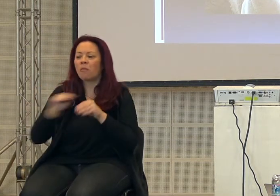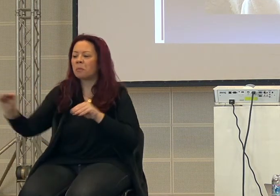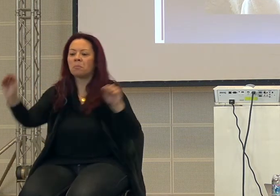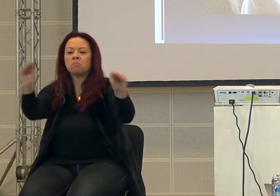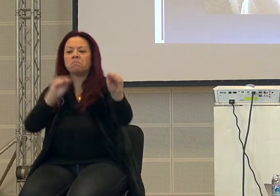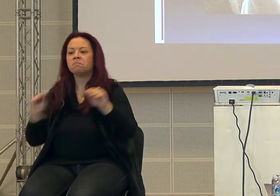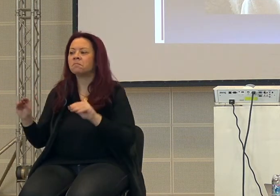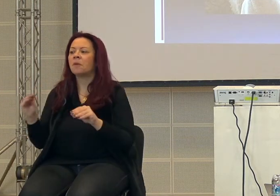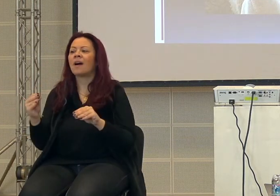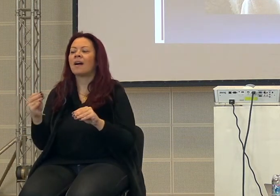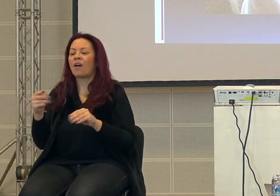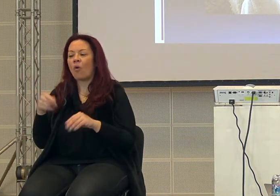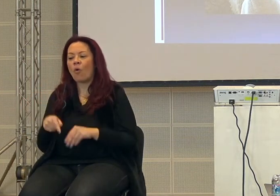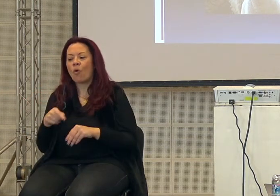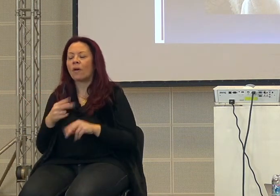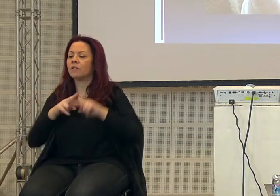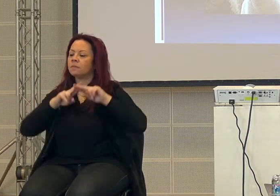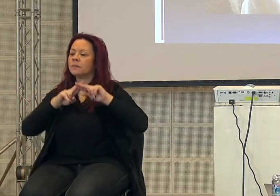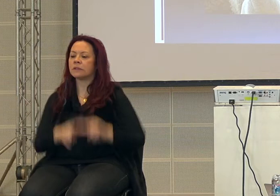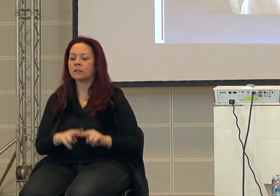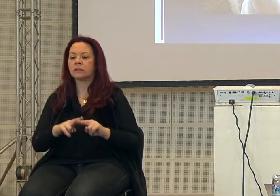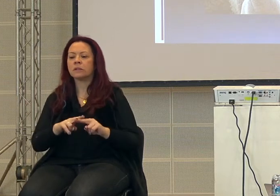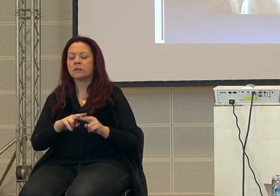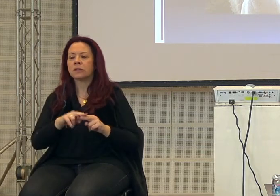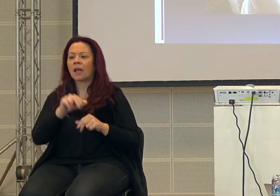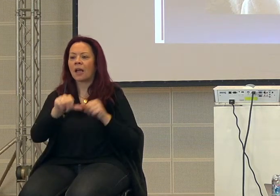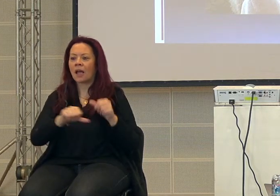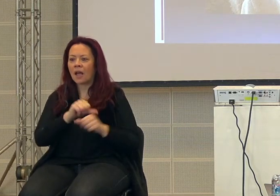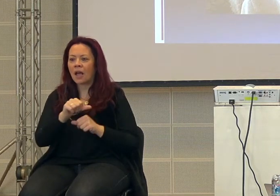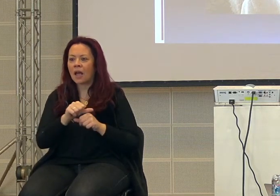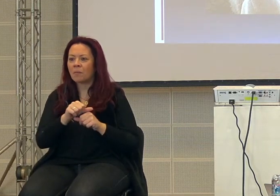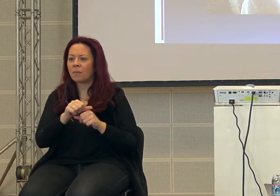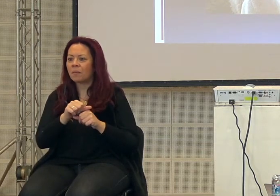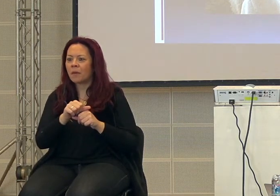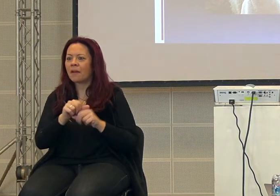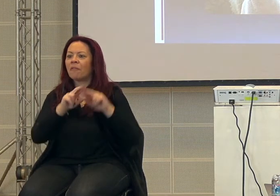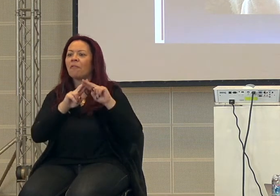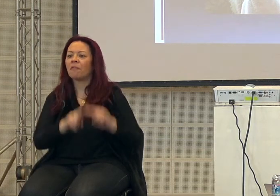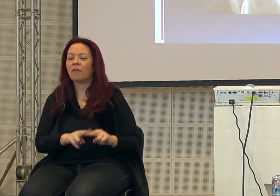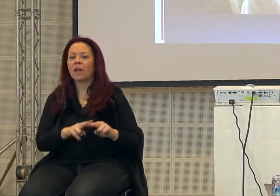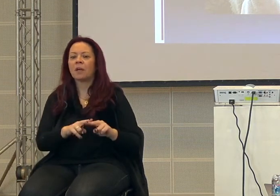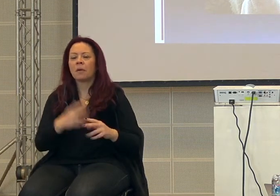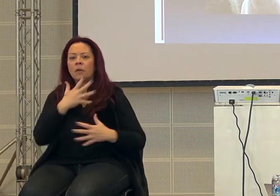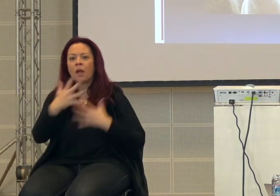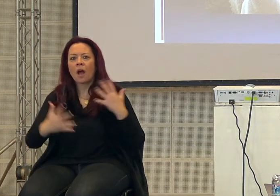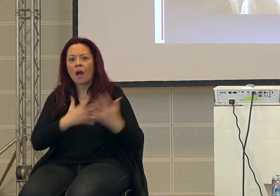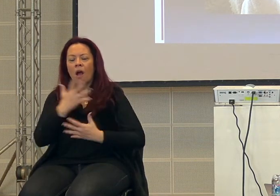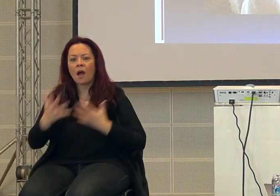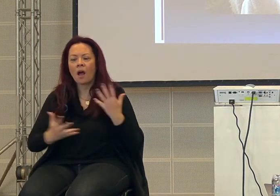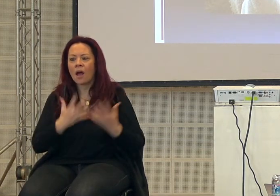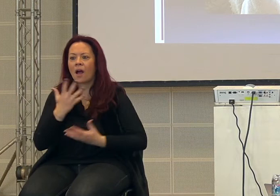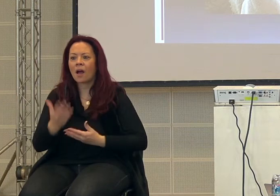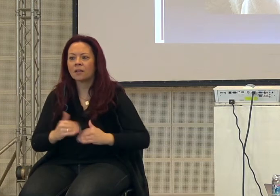fermandosi e diventando sedentario, l'uomo si tira addosso un sacco di ansie. E in un certo